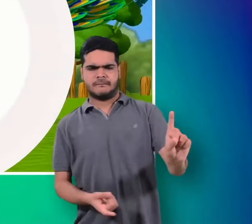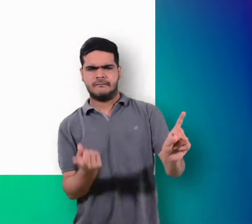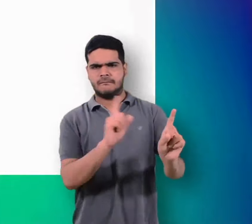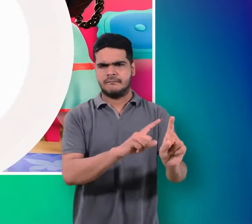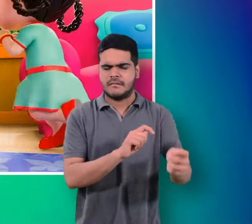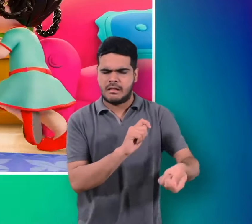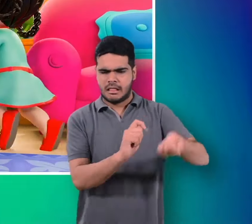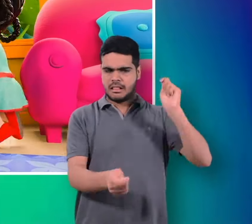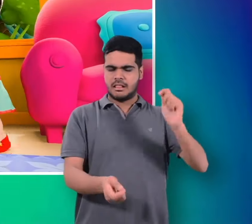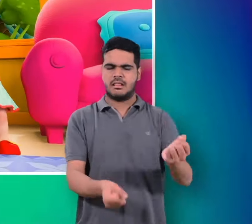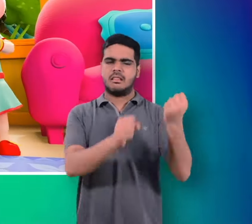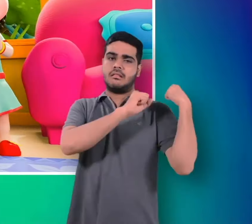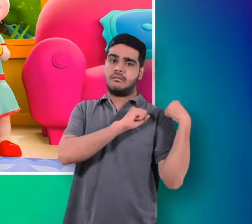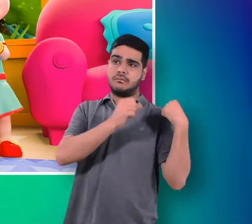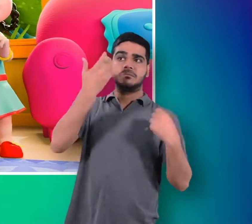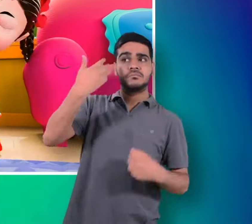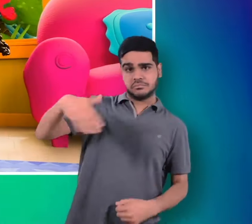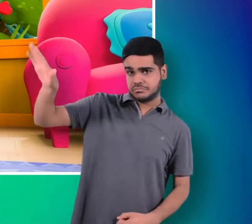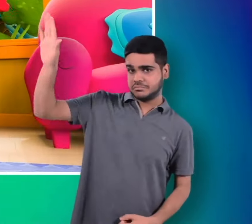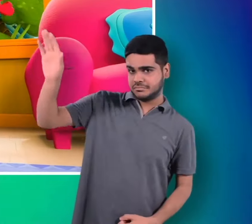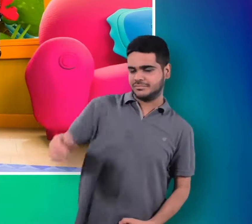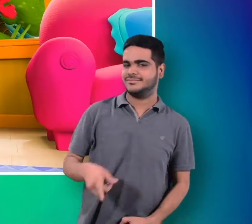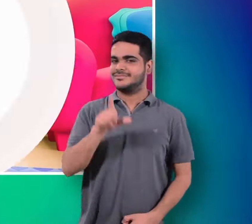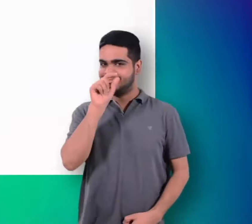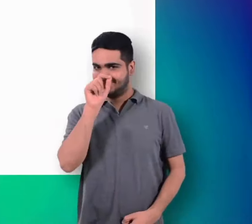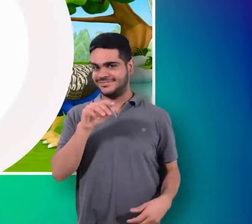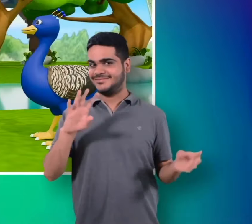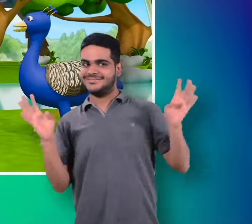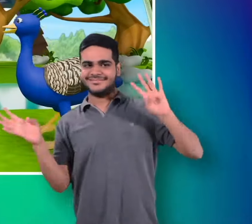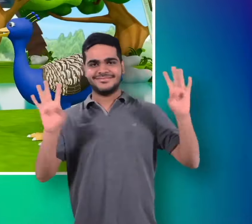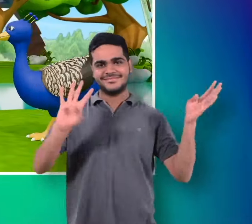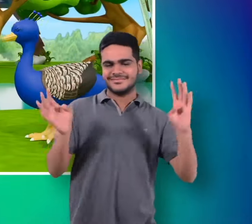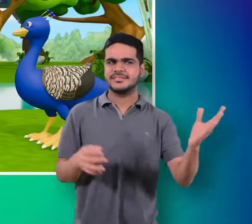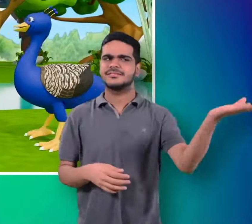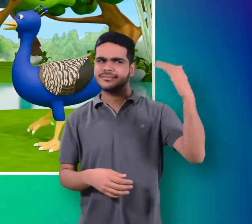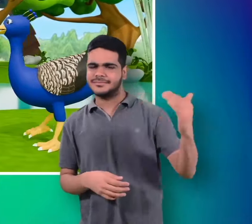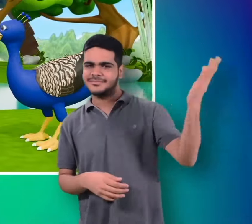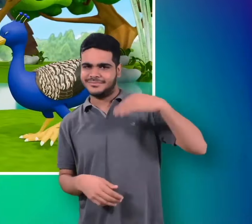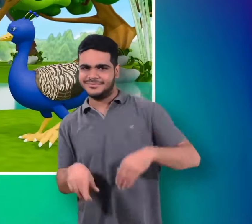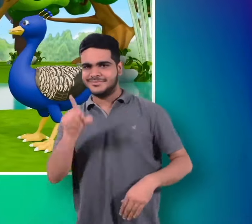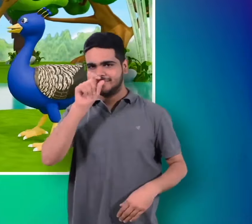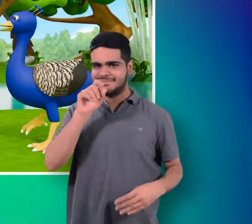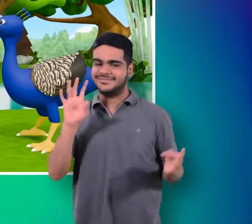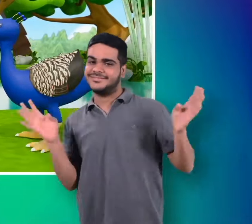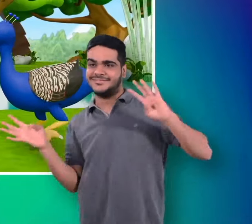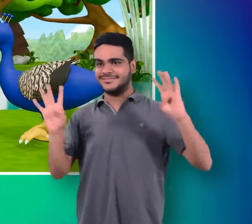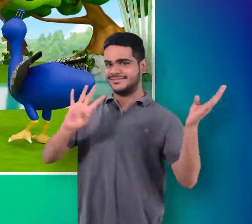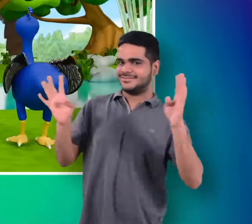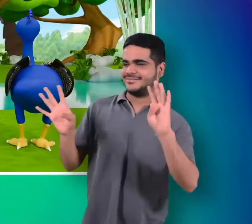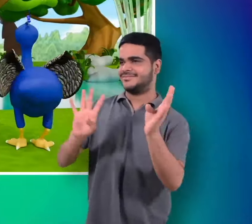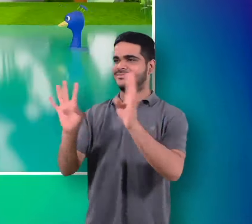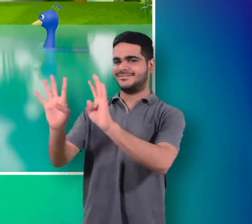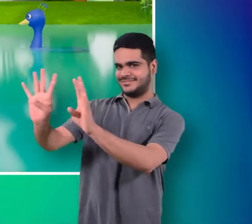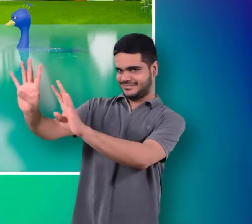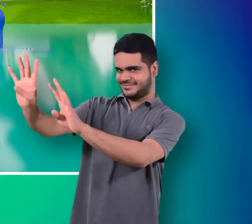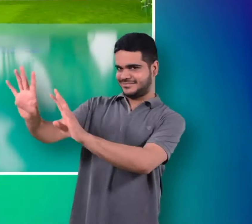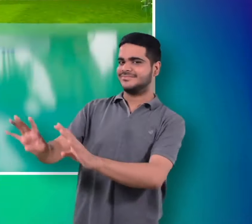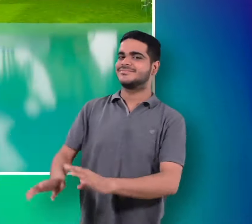काले चोर ले गए नानी तेरी मोरनी को मोर ले गए